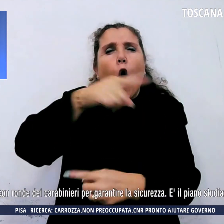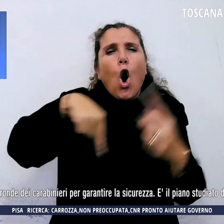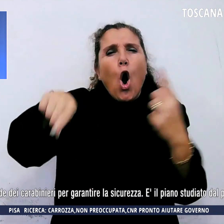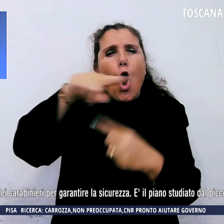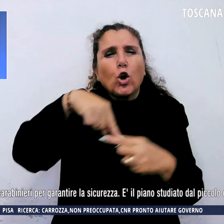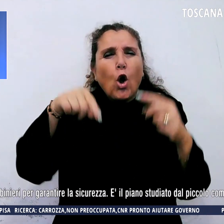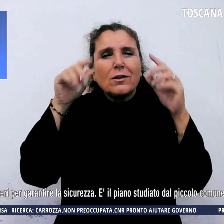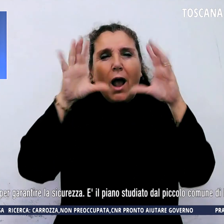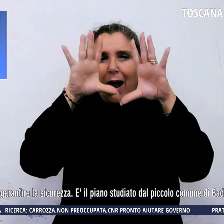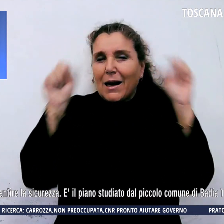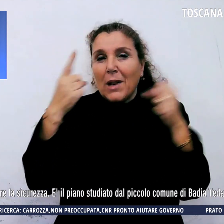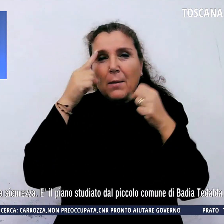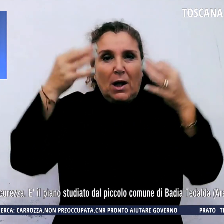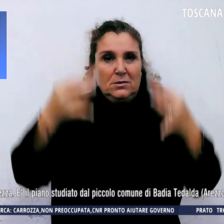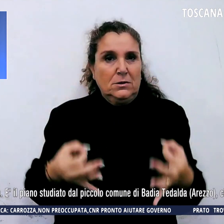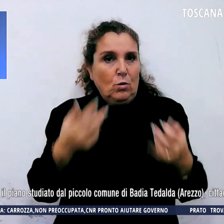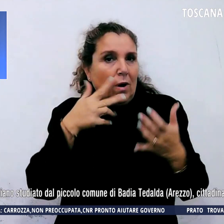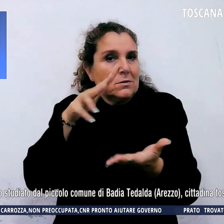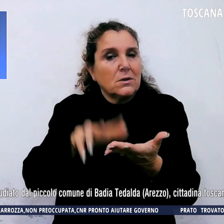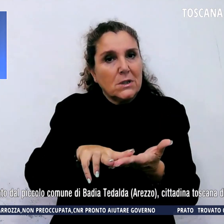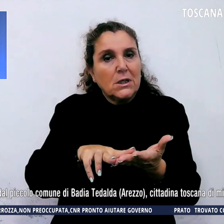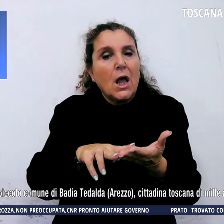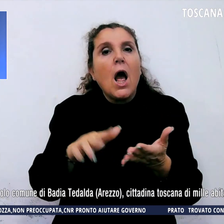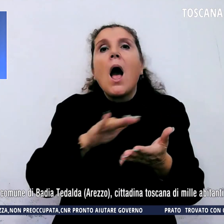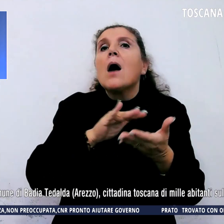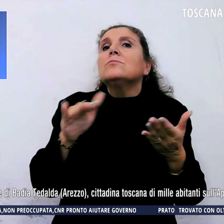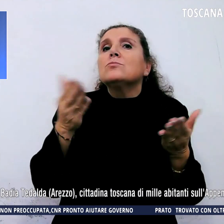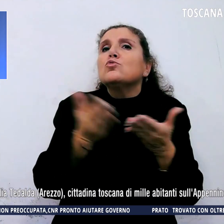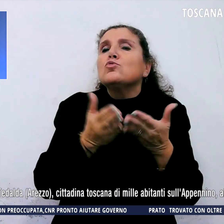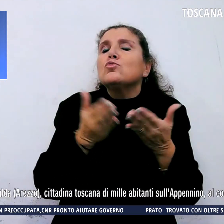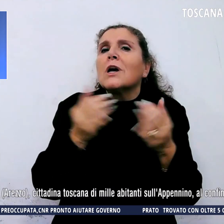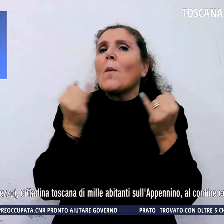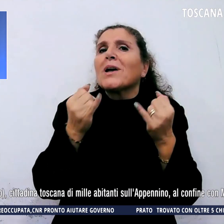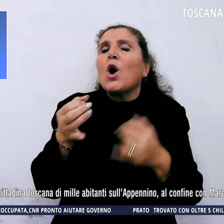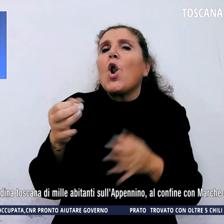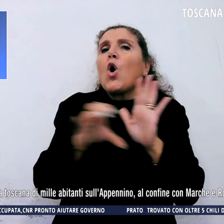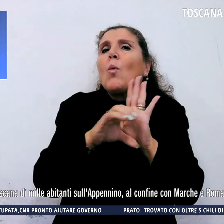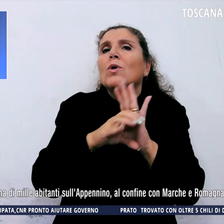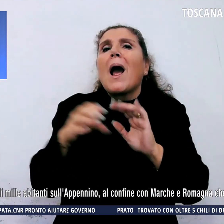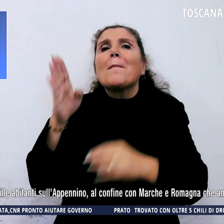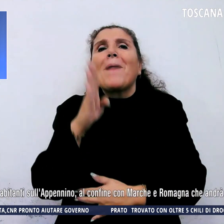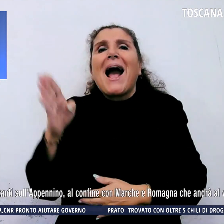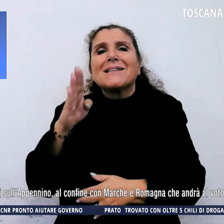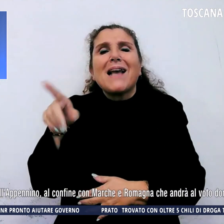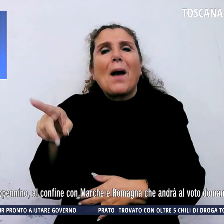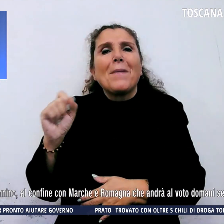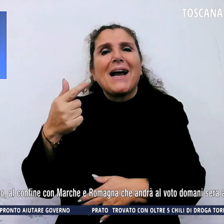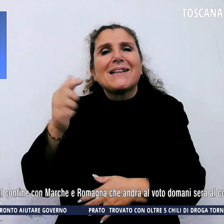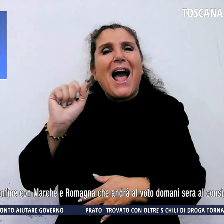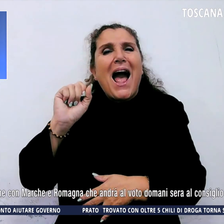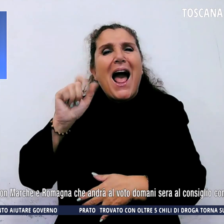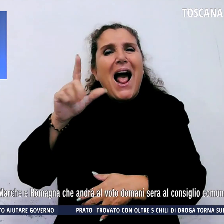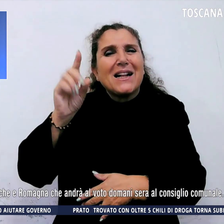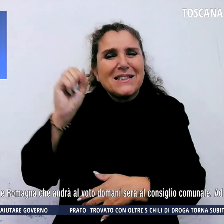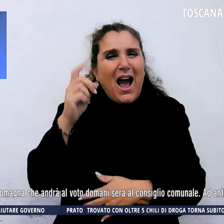sicurezza. È il piano studiato dal piccolo comune di Badia Tedalda, siamo nella provincia di Arezzo, cittadina